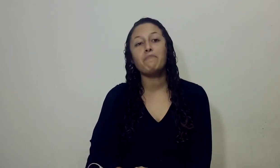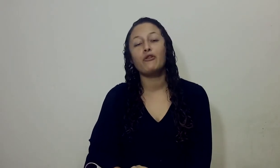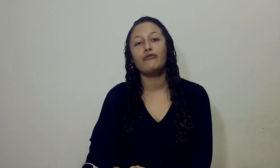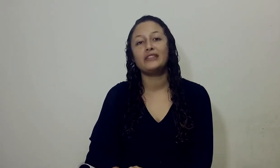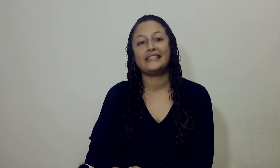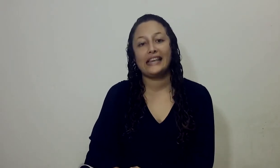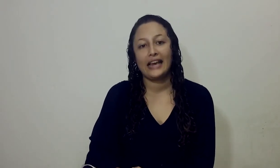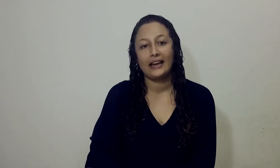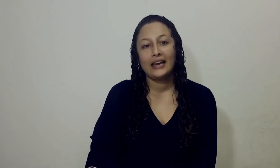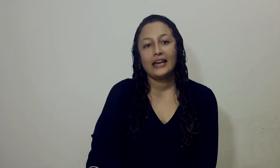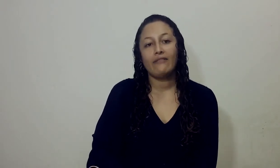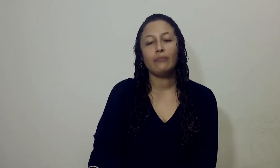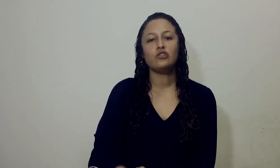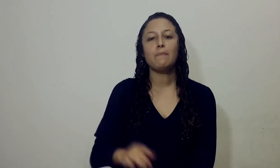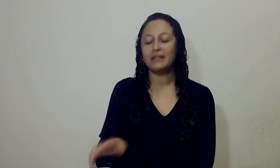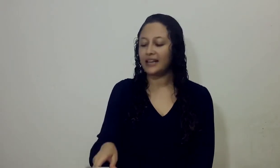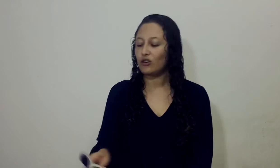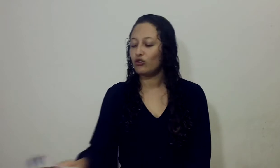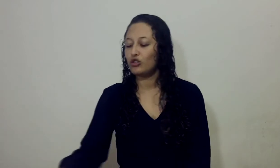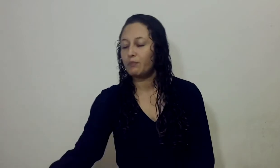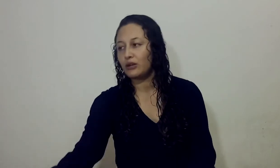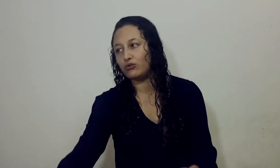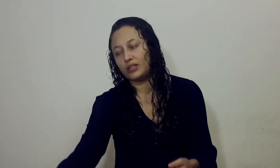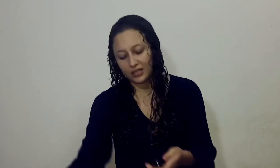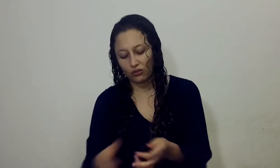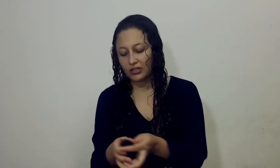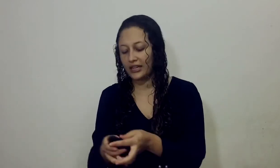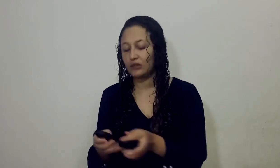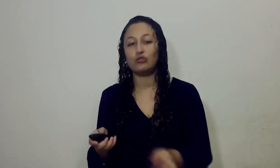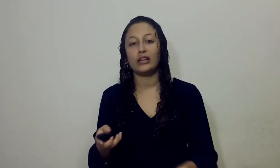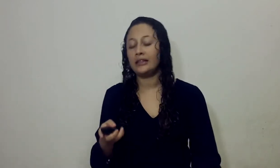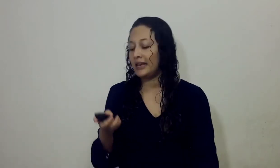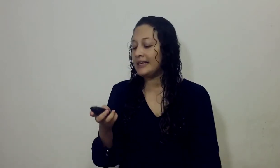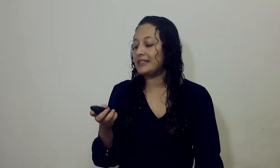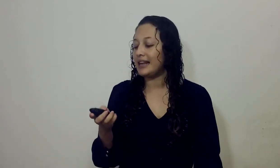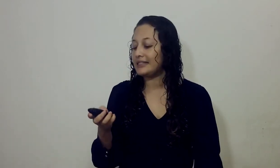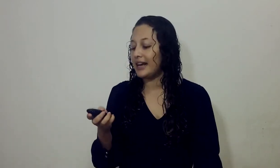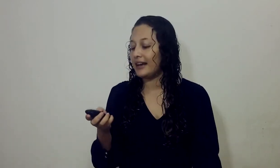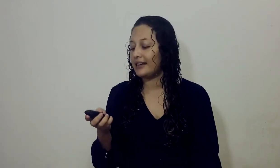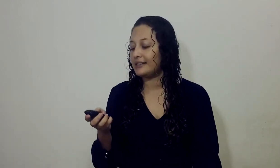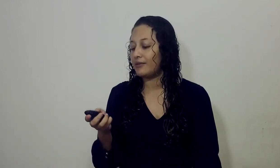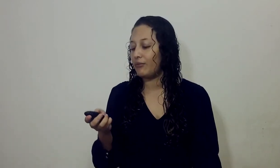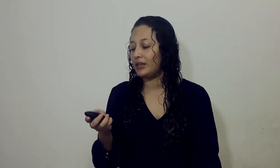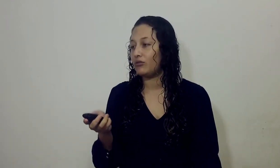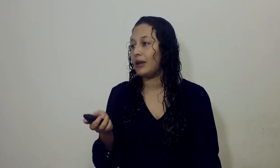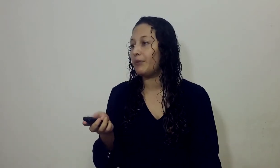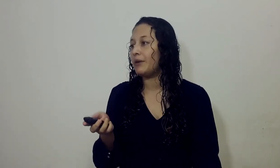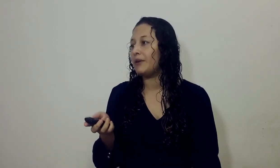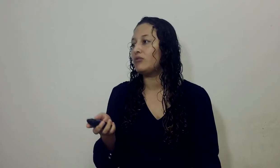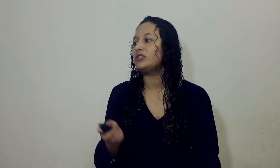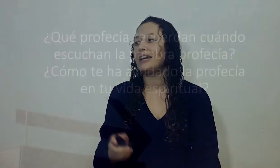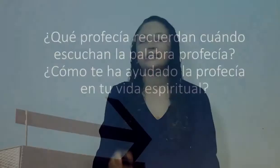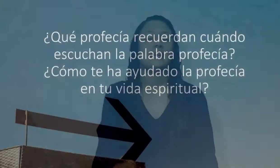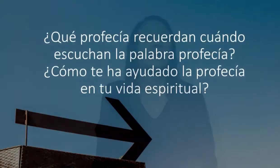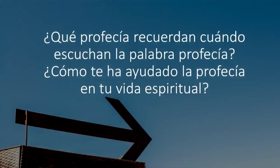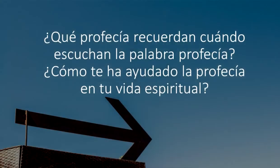y la profecía y profecía y vamos a empezar con dos preguntas que yo quisiera que usted se las haga en este momento. La primera